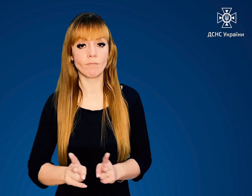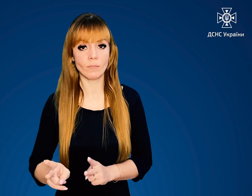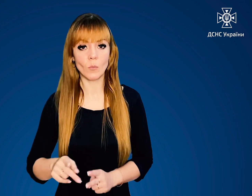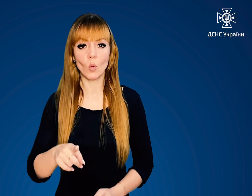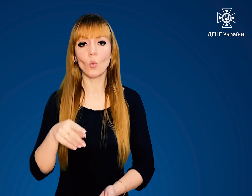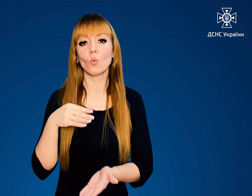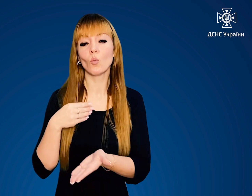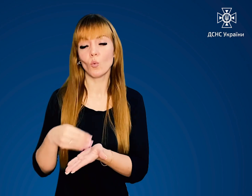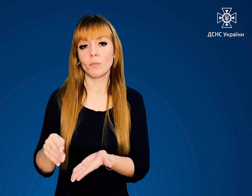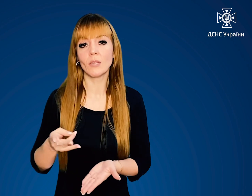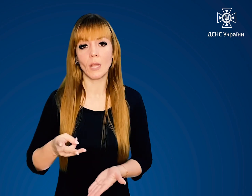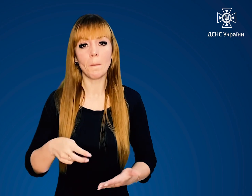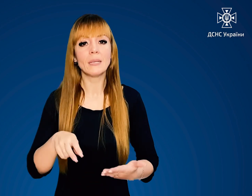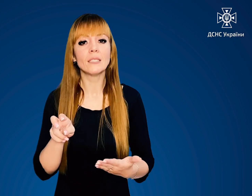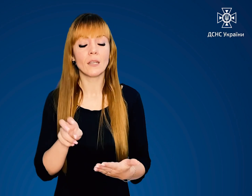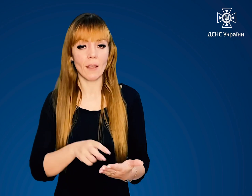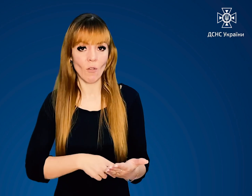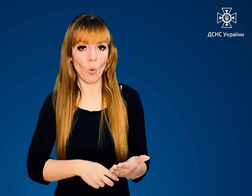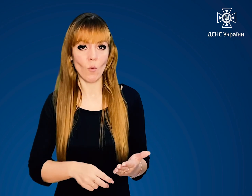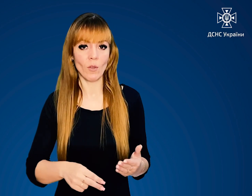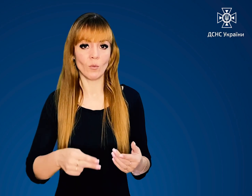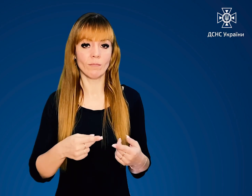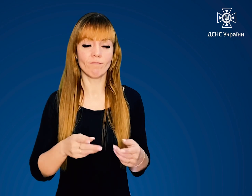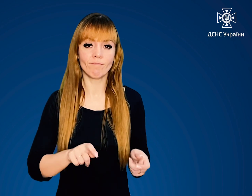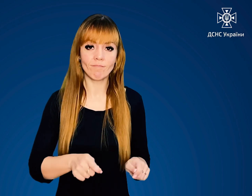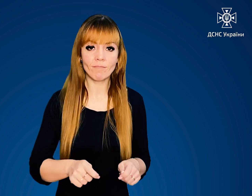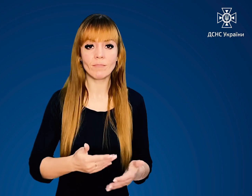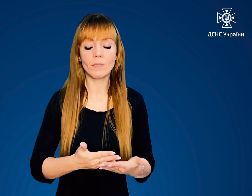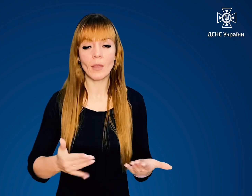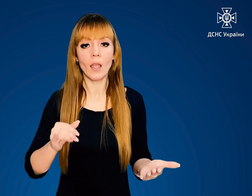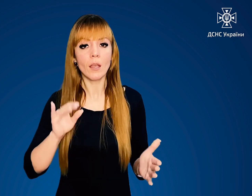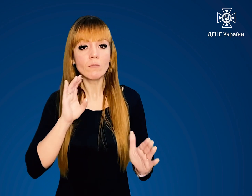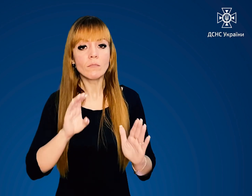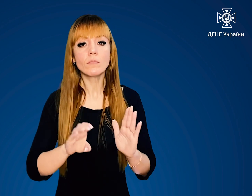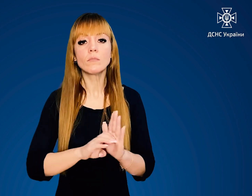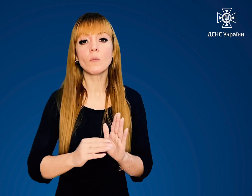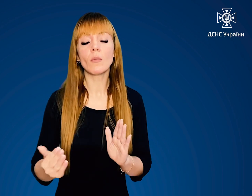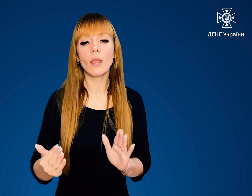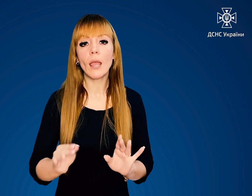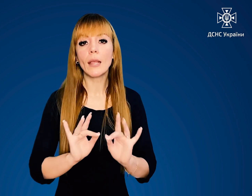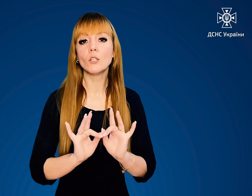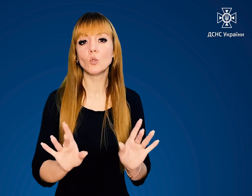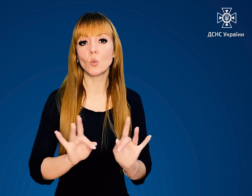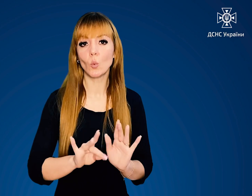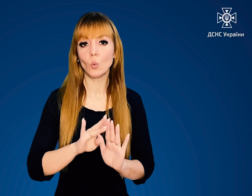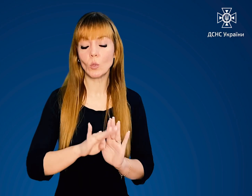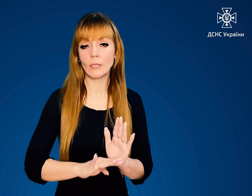Купуйте сертифіковану продукцію та дотримуйтесь інструкції виробника